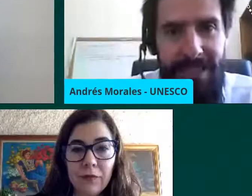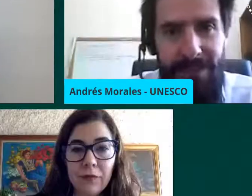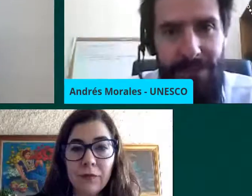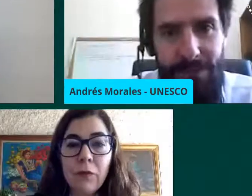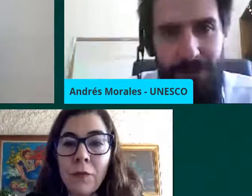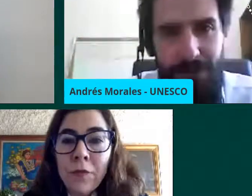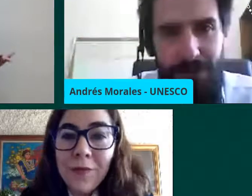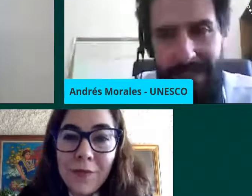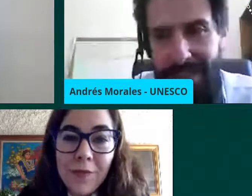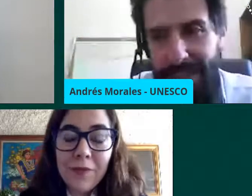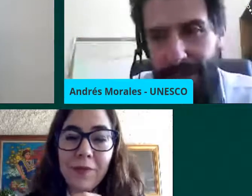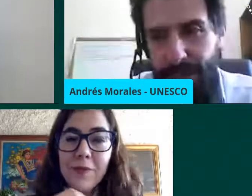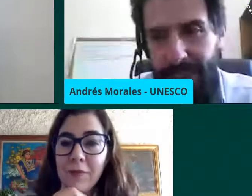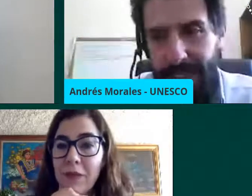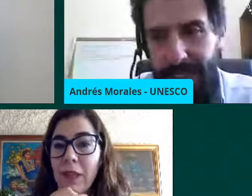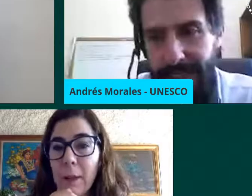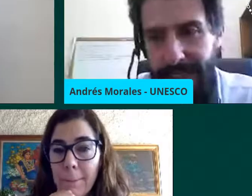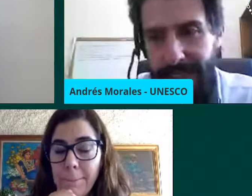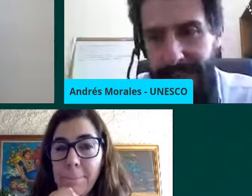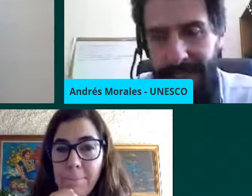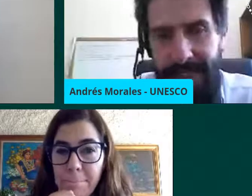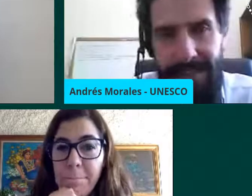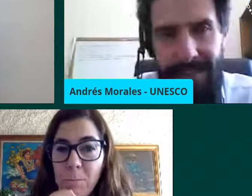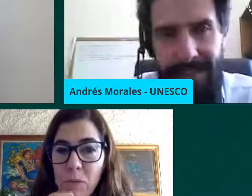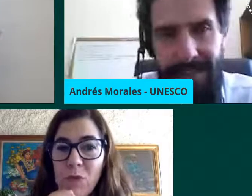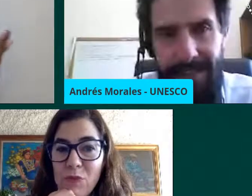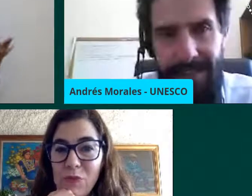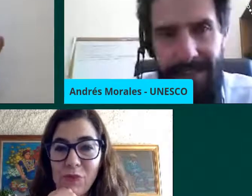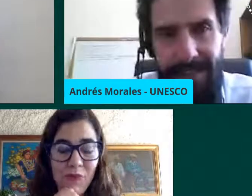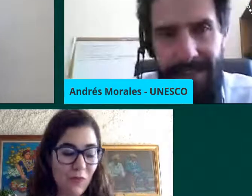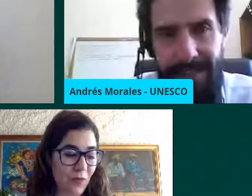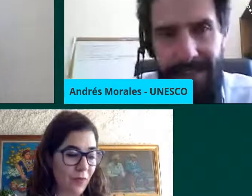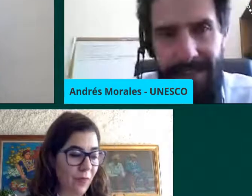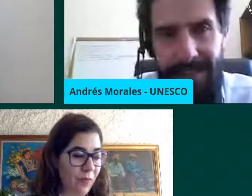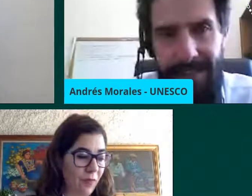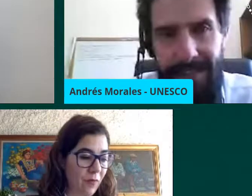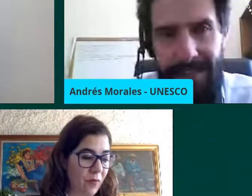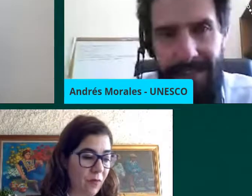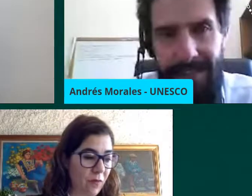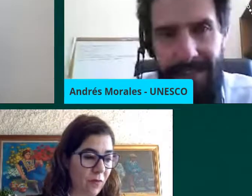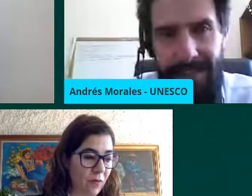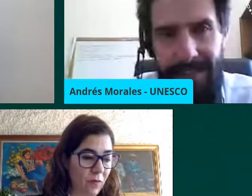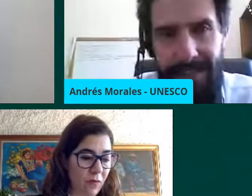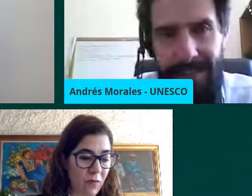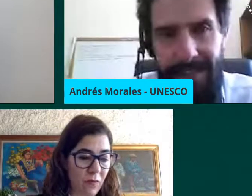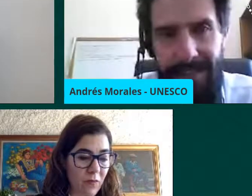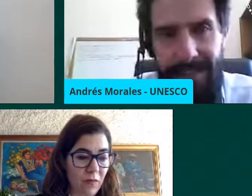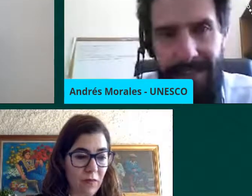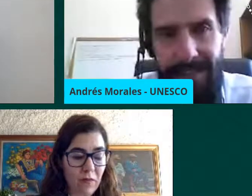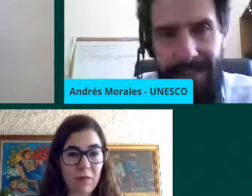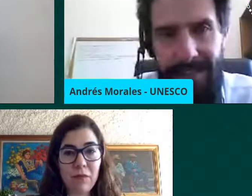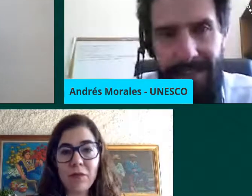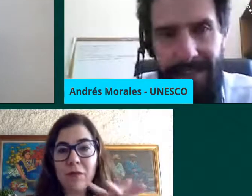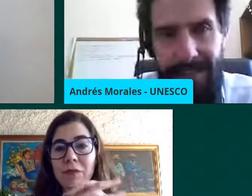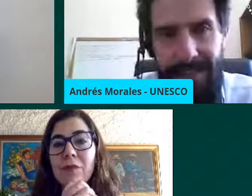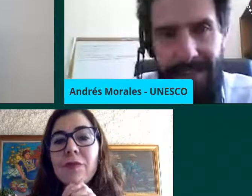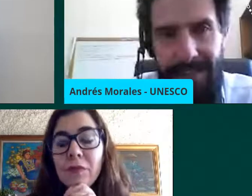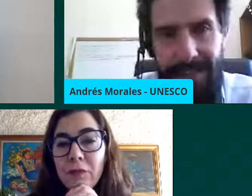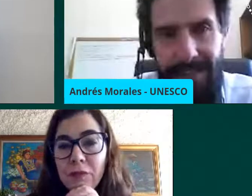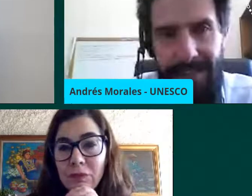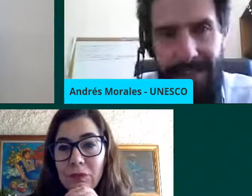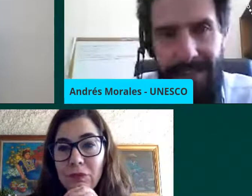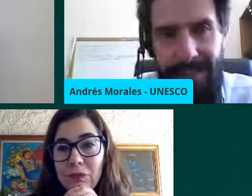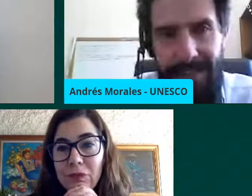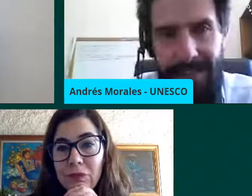has visto, Geraldina, ustedes desde Compré, este impacto diferenciador que ha tenido la pandemia